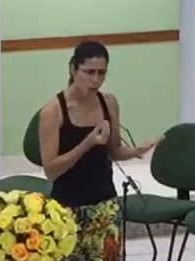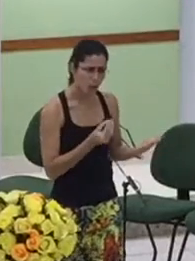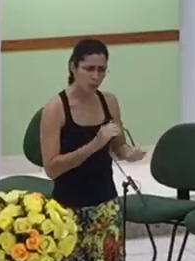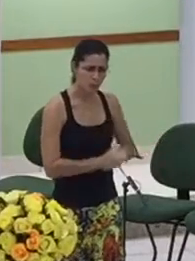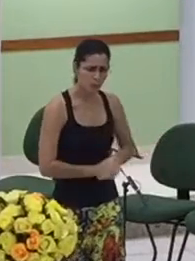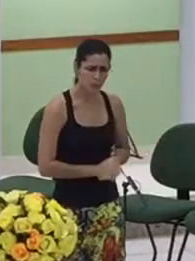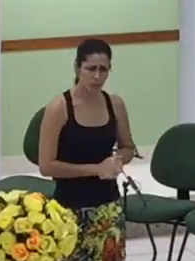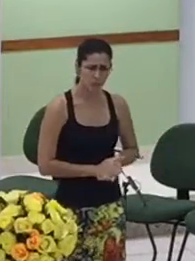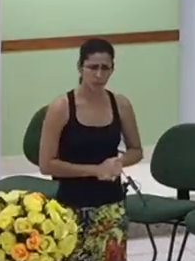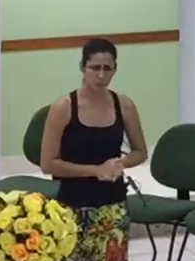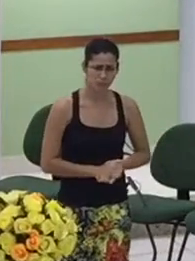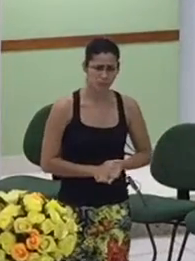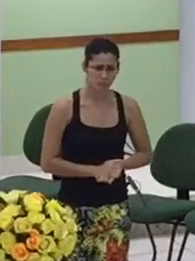Jesus mulheres